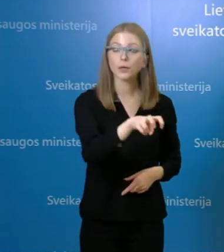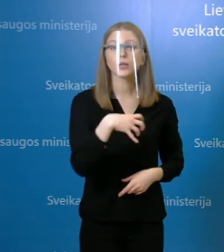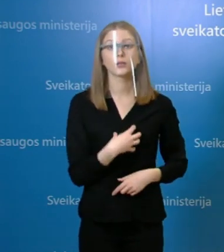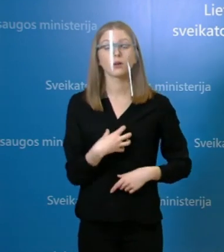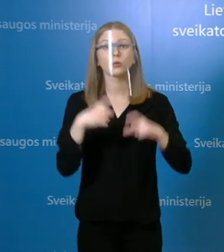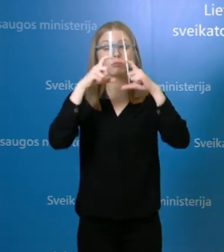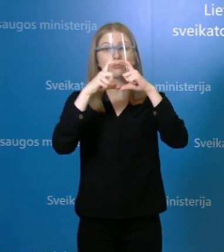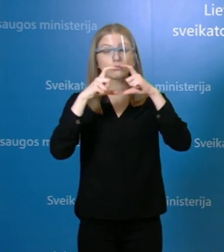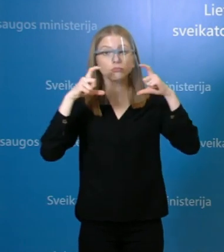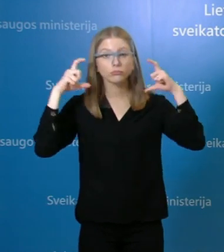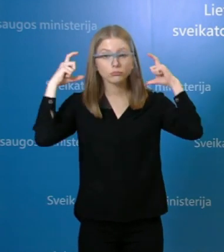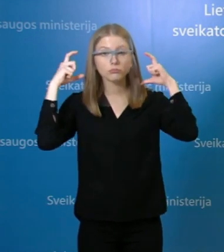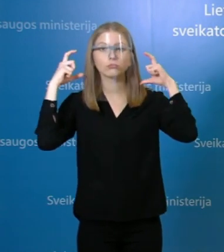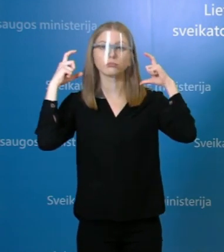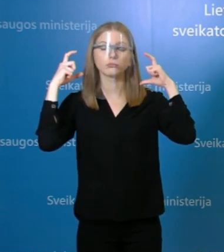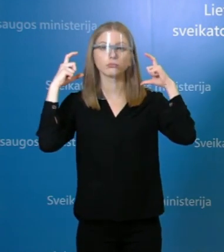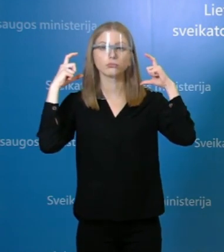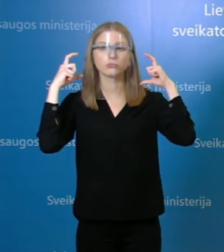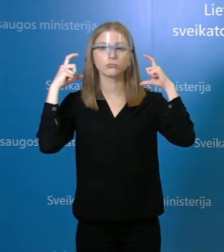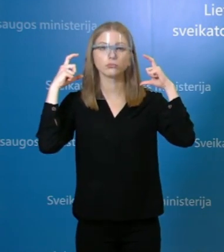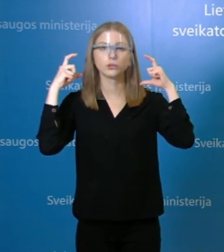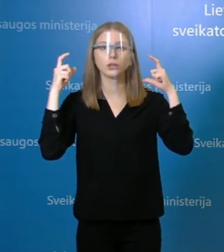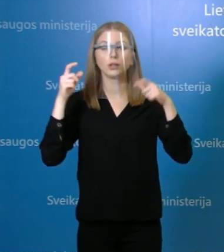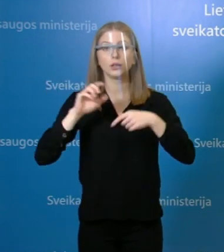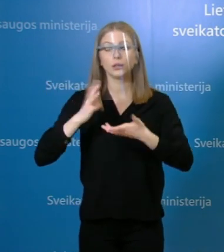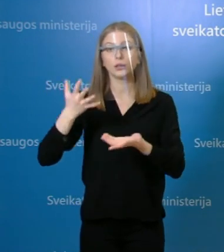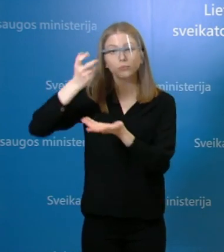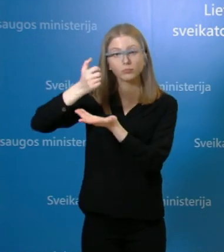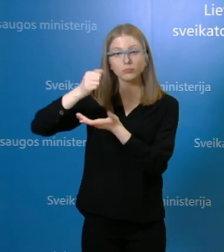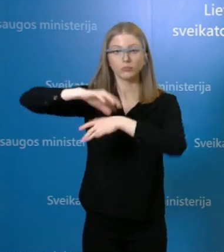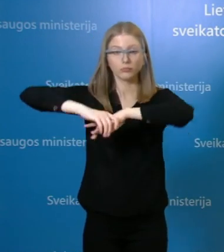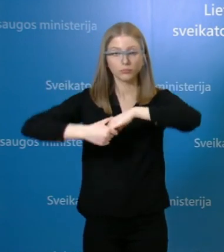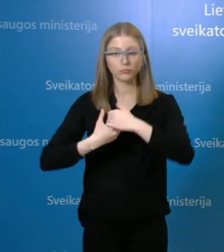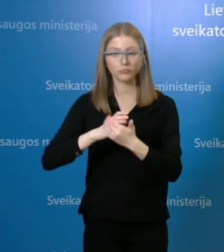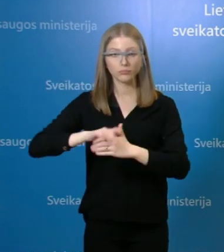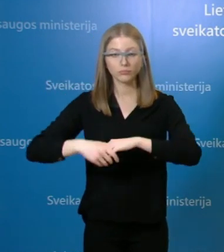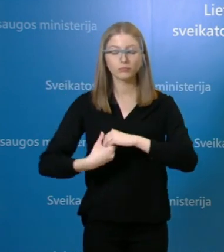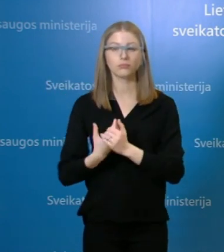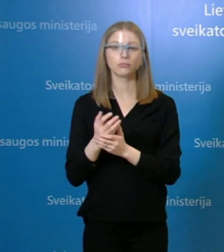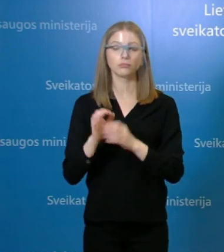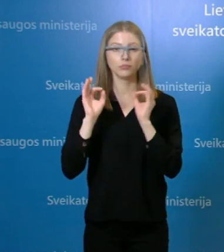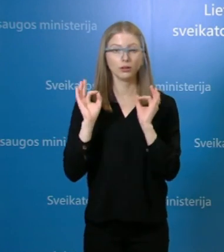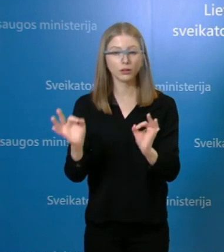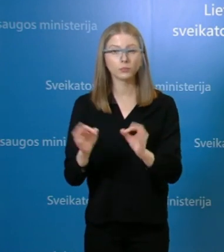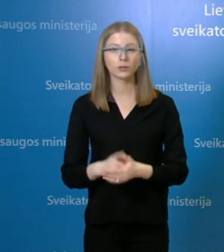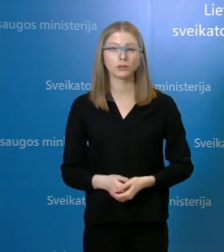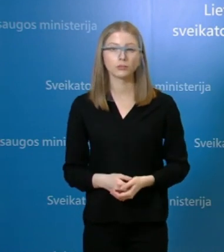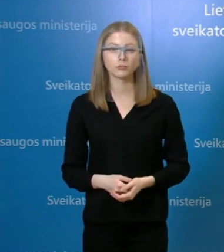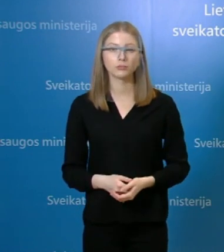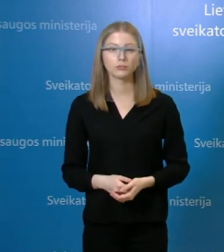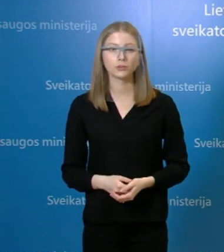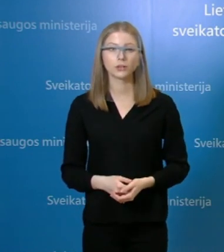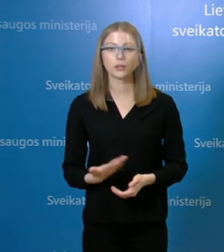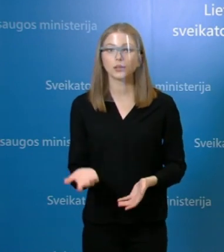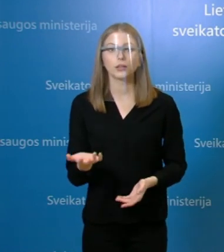dėvėti ir kvepajamotokus apsaugančias priemonės, laikytis rankų hygienos rekomendacijų. Tai to pamiršti niekada nereikia įnantį bet